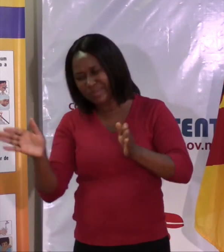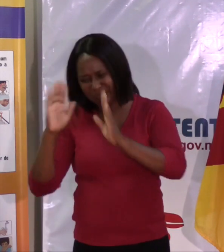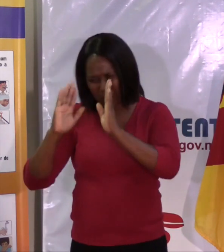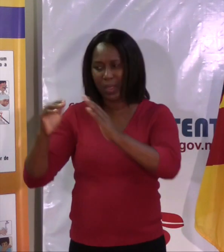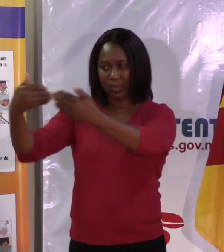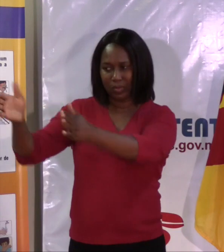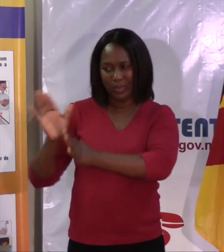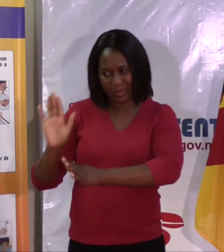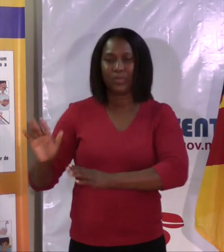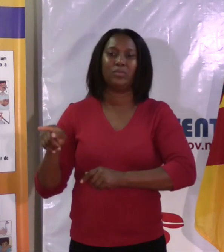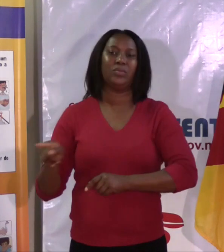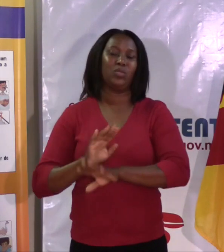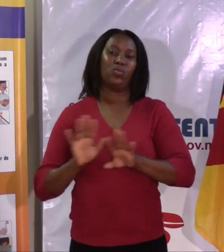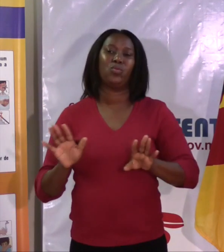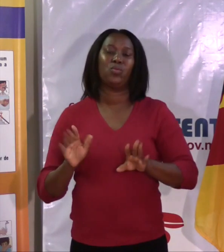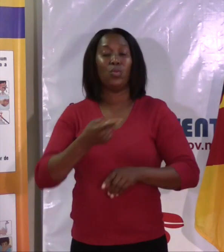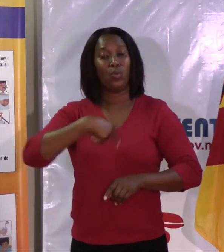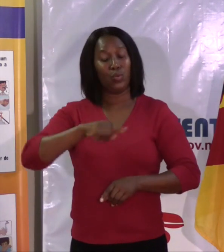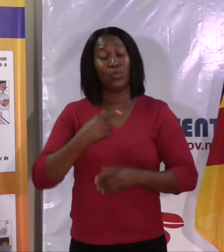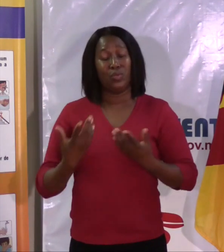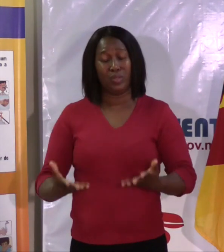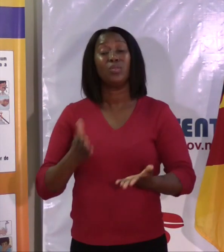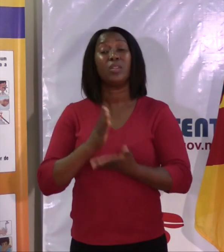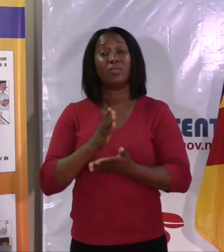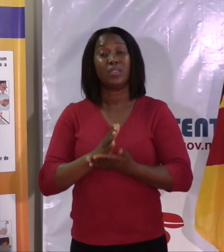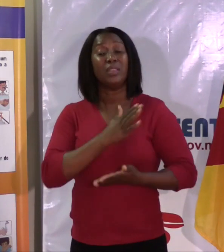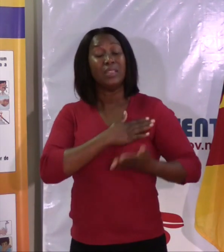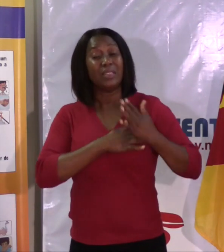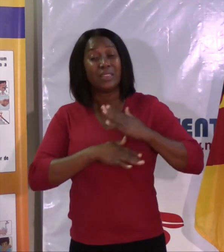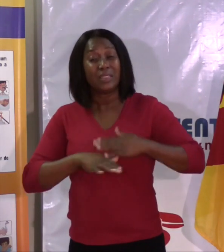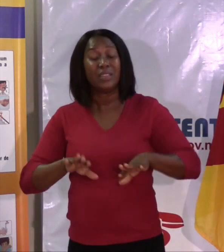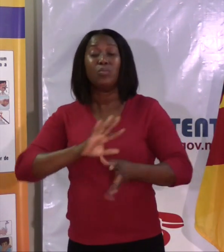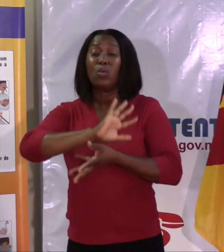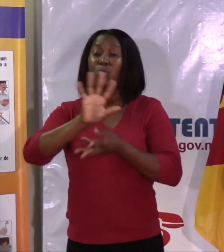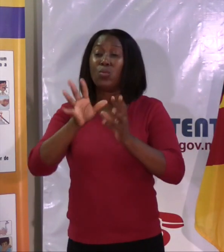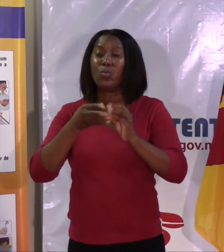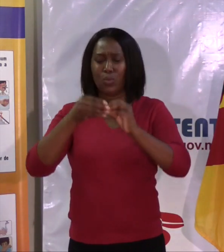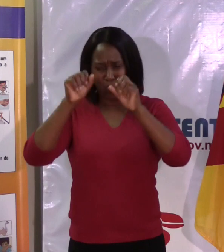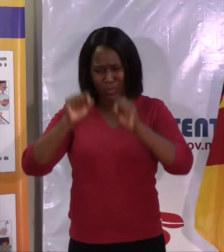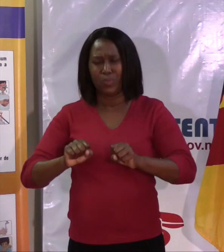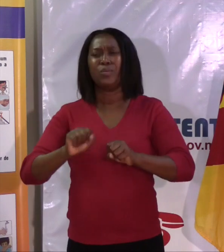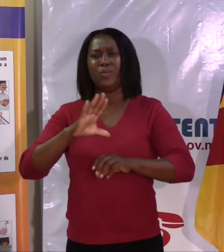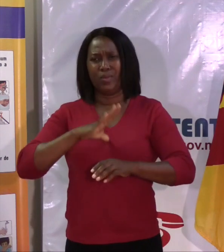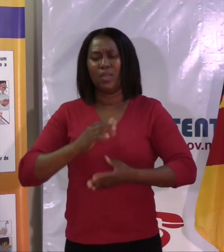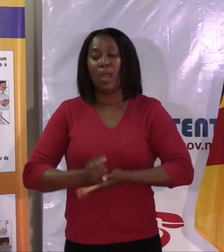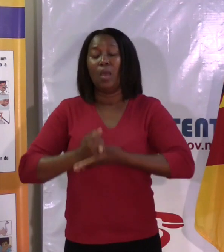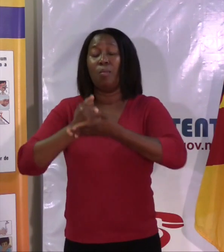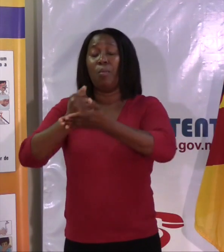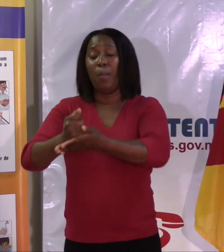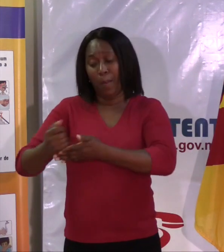Não sei se me faça entender. Portanto, que nós queremos, de facto, é que todos nós tenhamos acesso perto de onde vivemos, portanto, ao nível do centro de saúde,